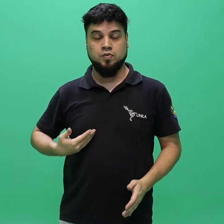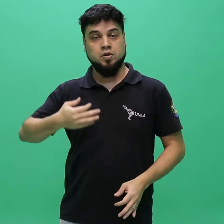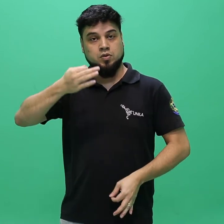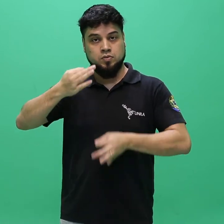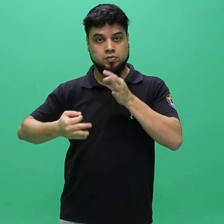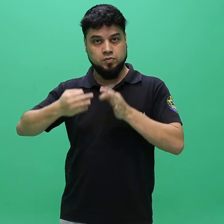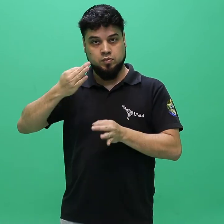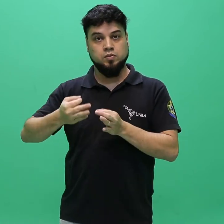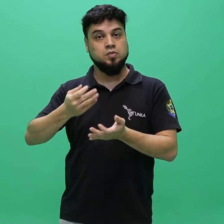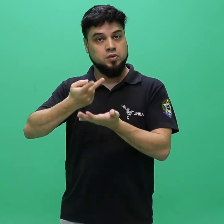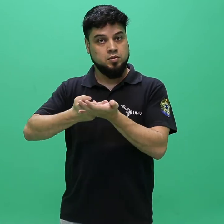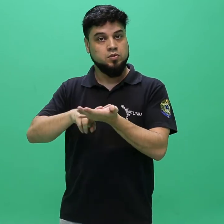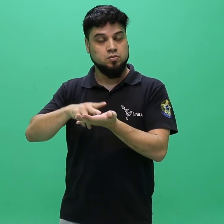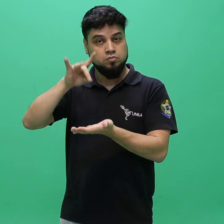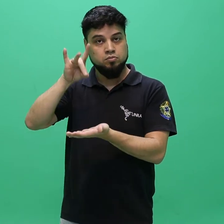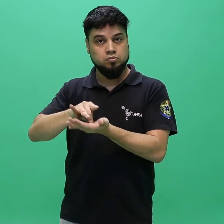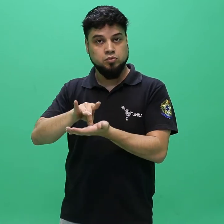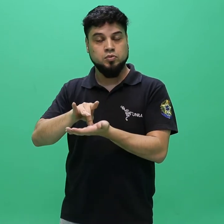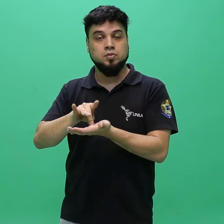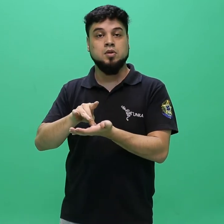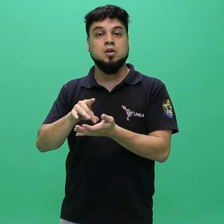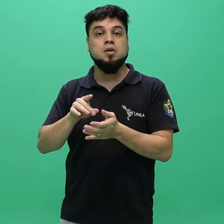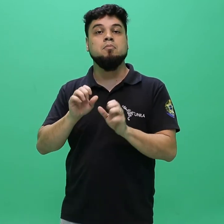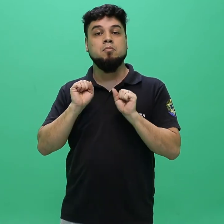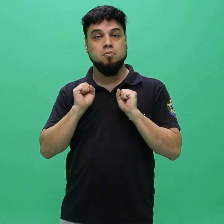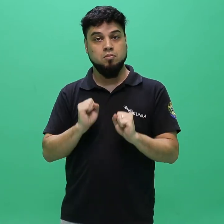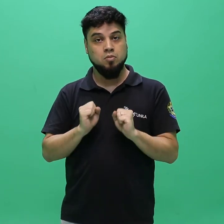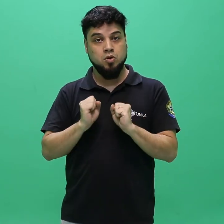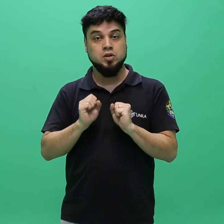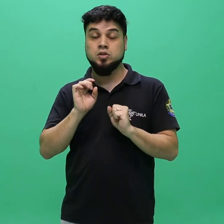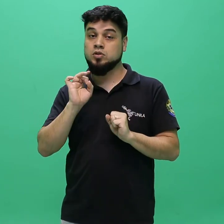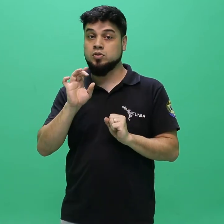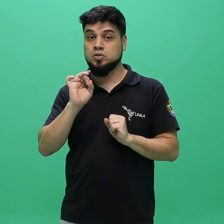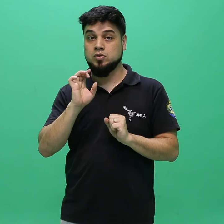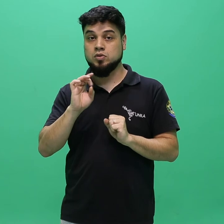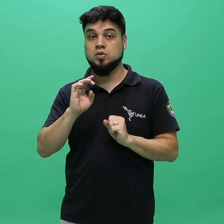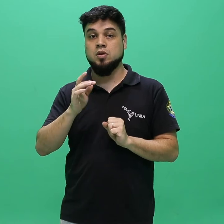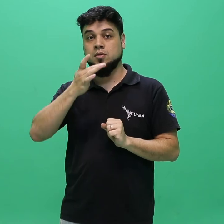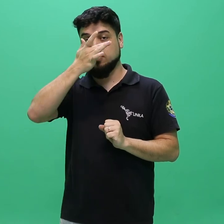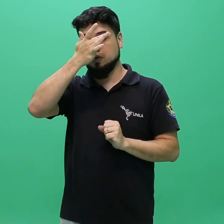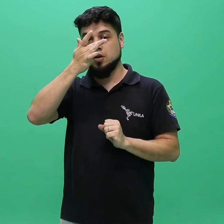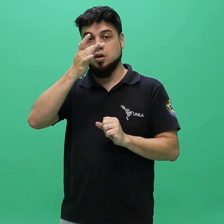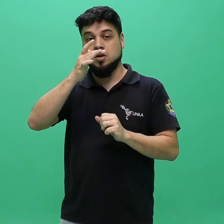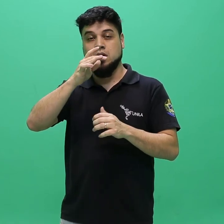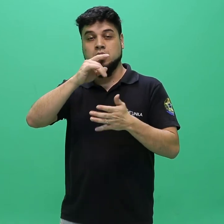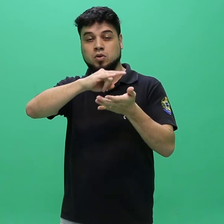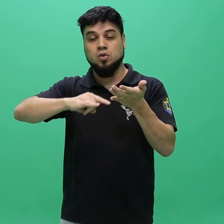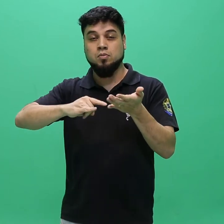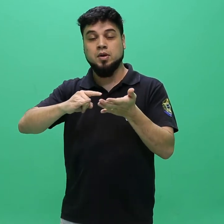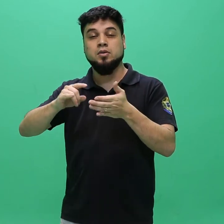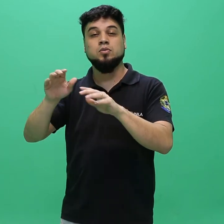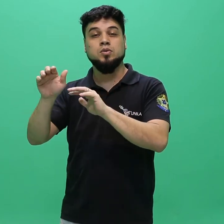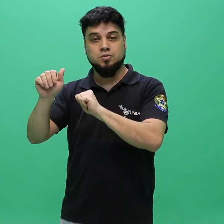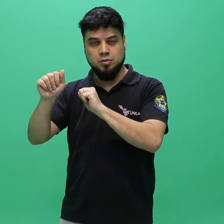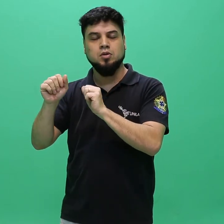juramentado, com exceção dos documentos expedidos em espanhol, conforme Lei nº 12